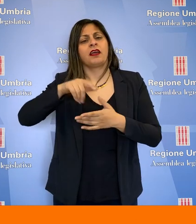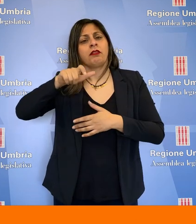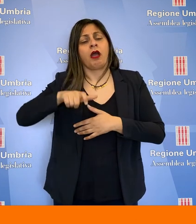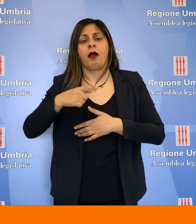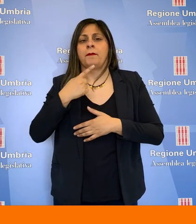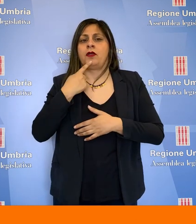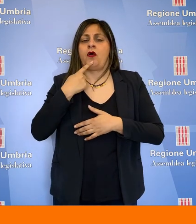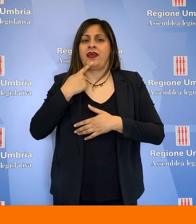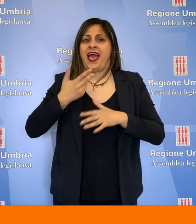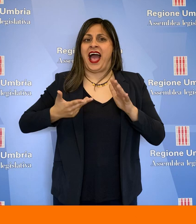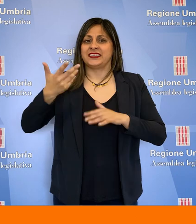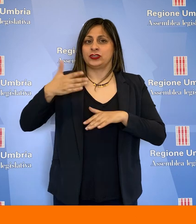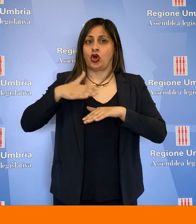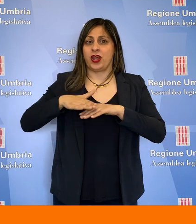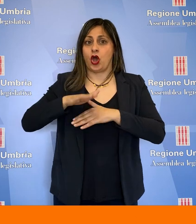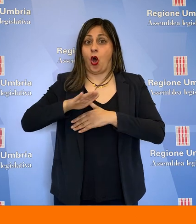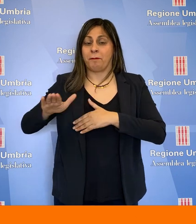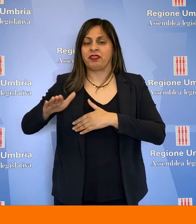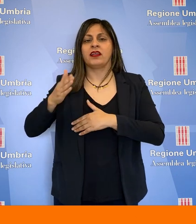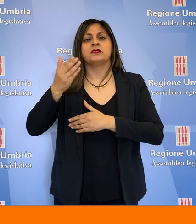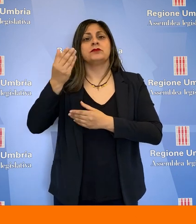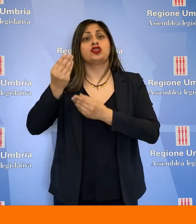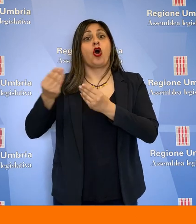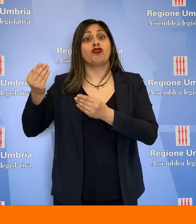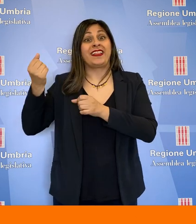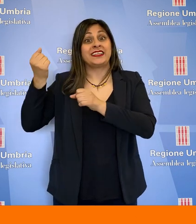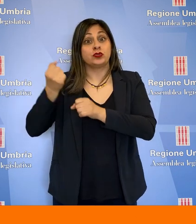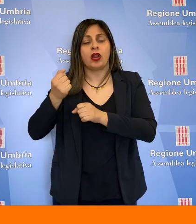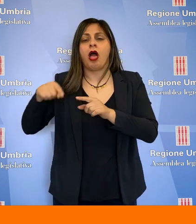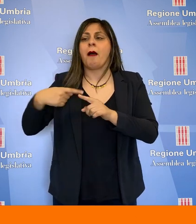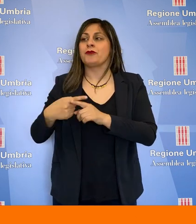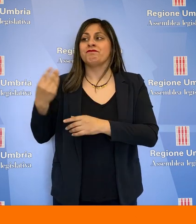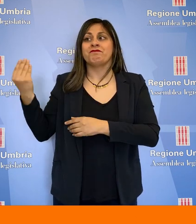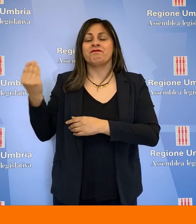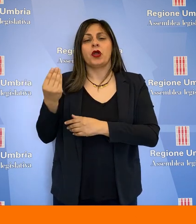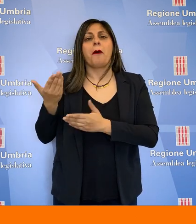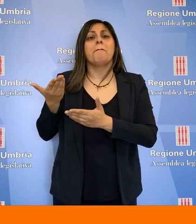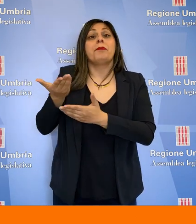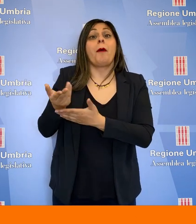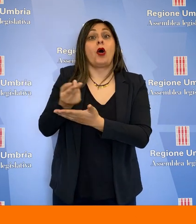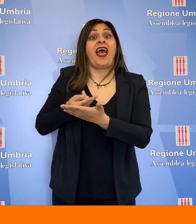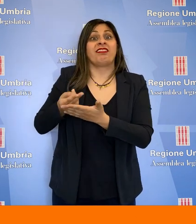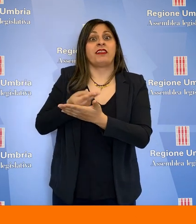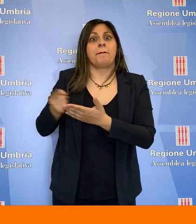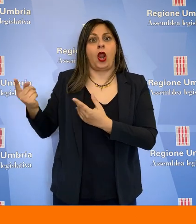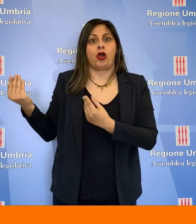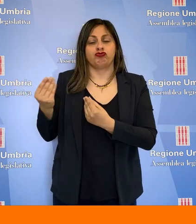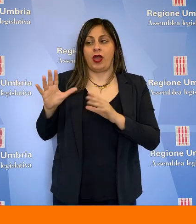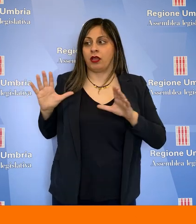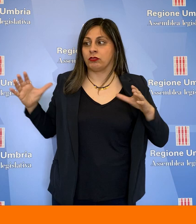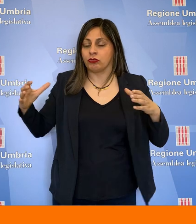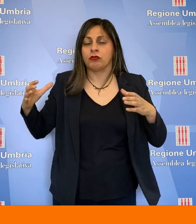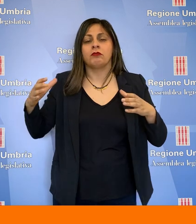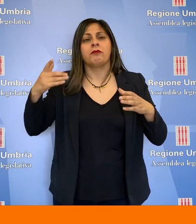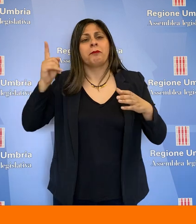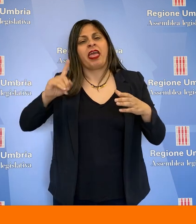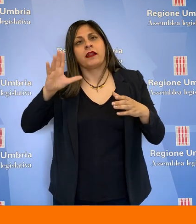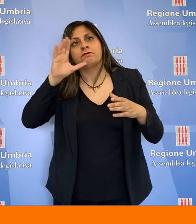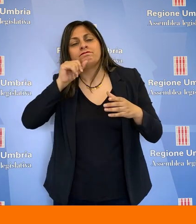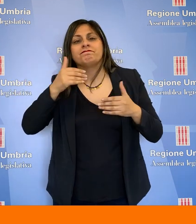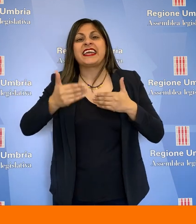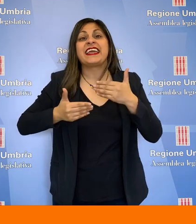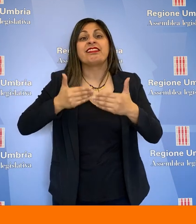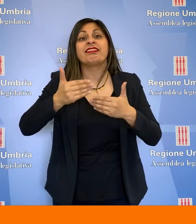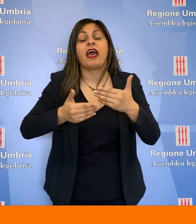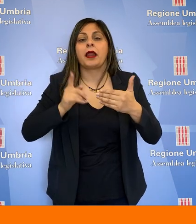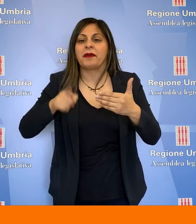assessori competenti, di soggetti istituzionali e del proponente del progetto in merito all'iter che si intende seguire per la